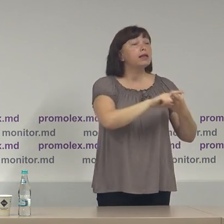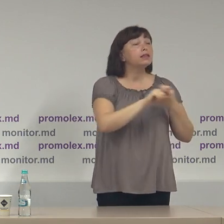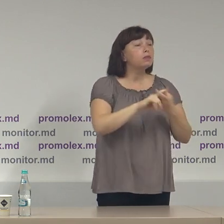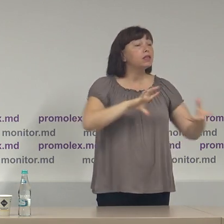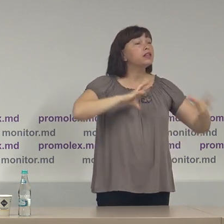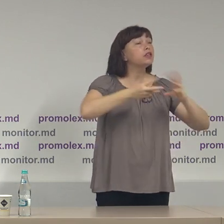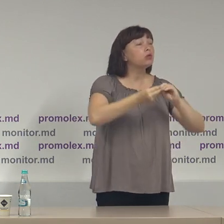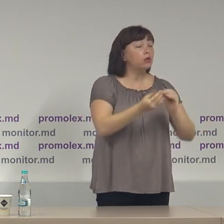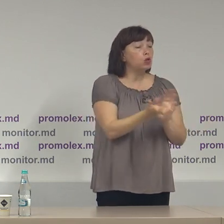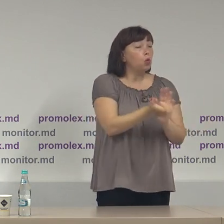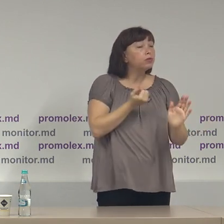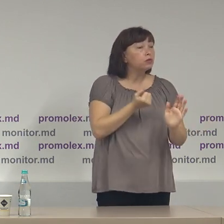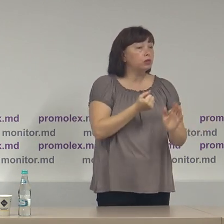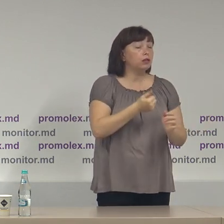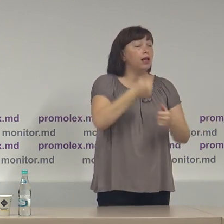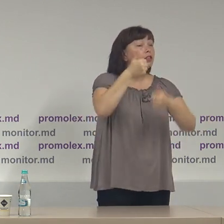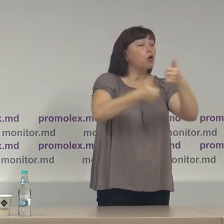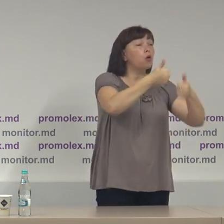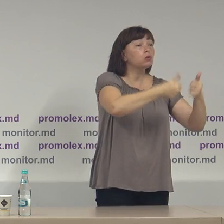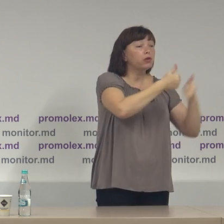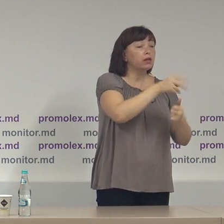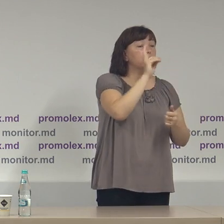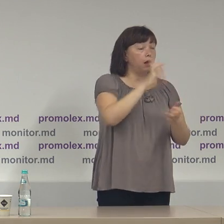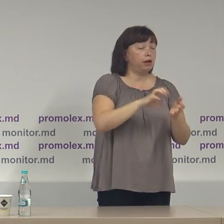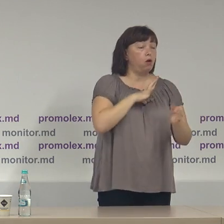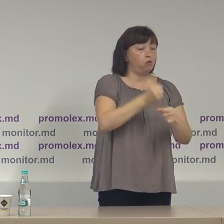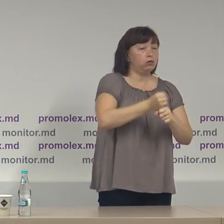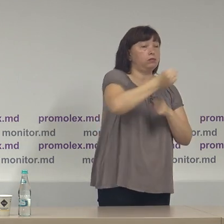rezultatul obținut de concurenții pe care i-au desemnat.